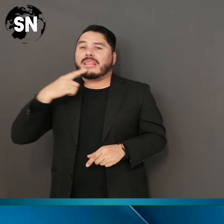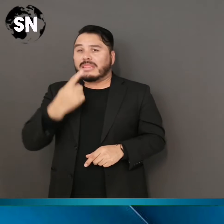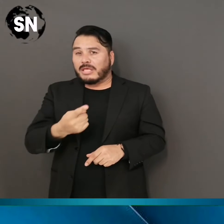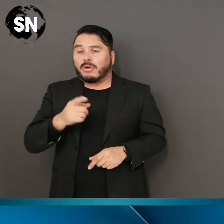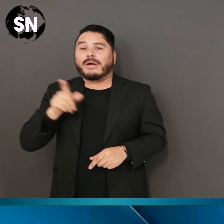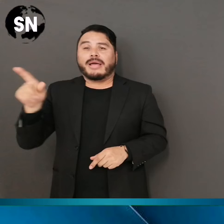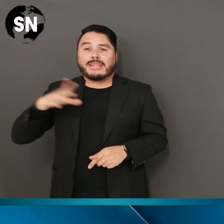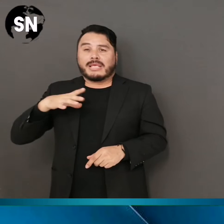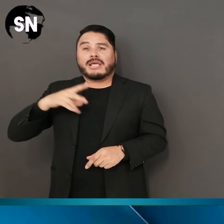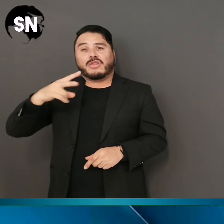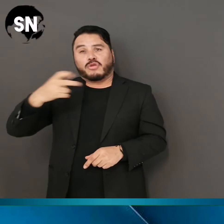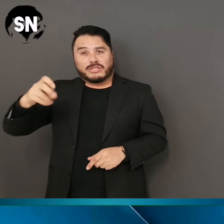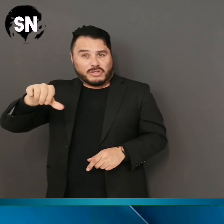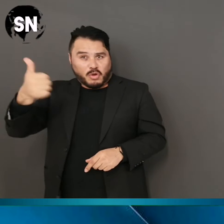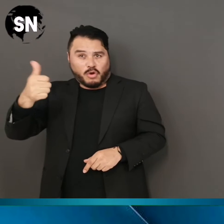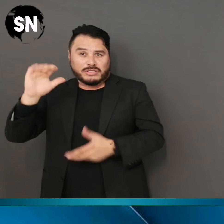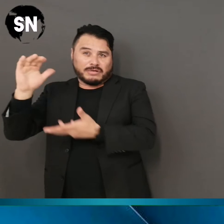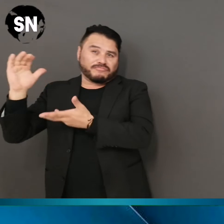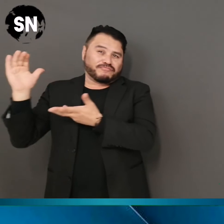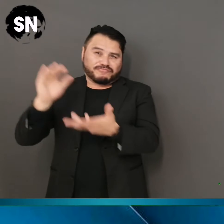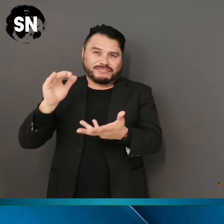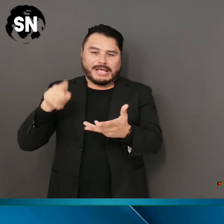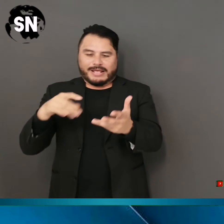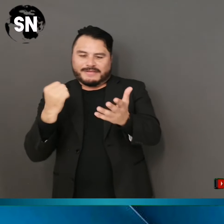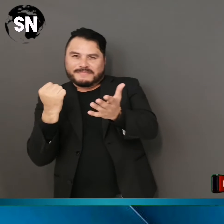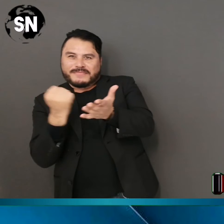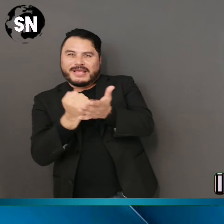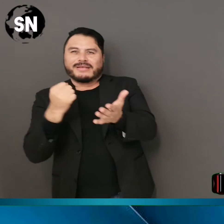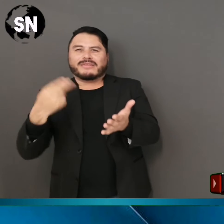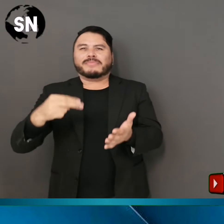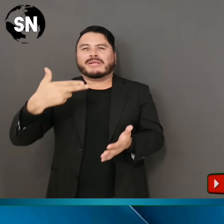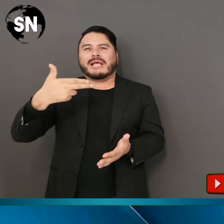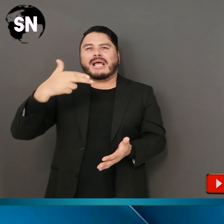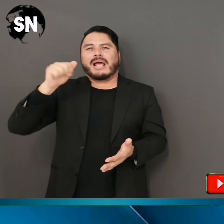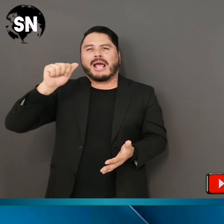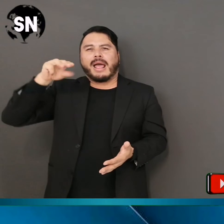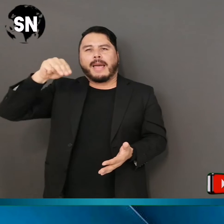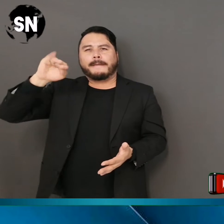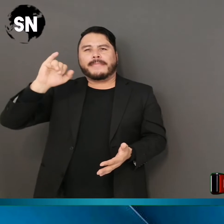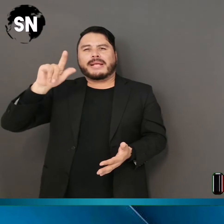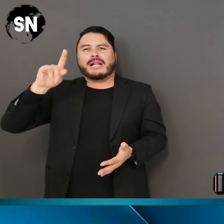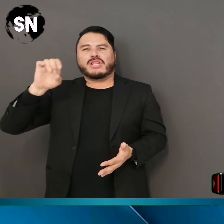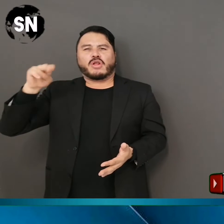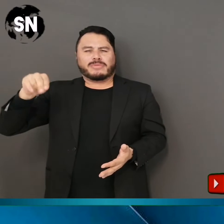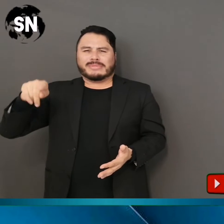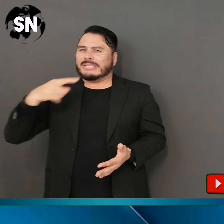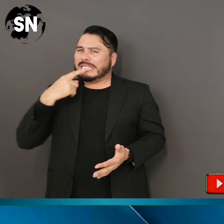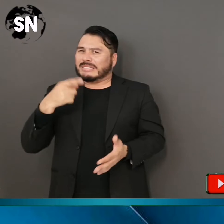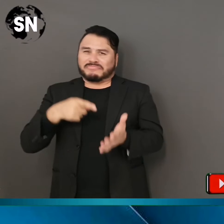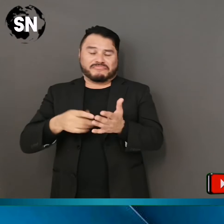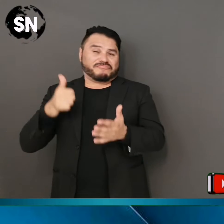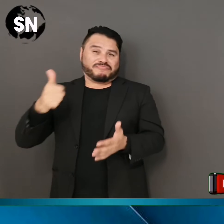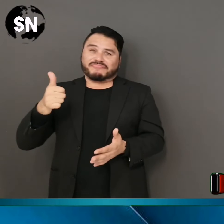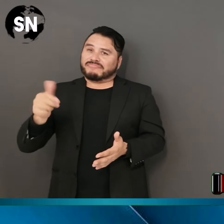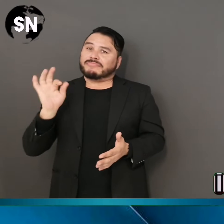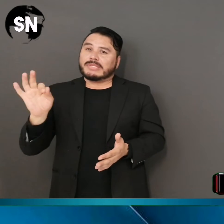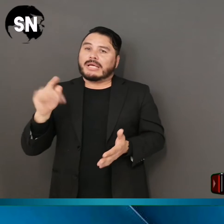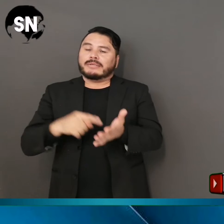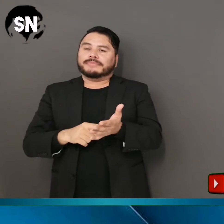cargamento contiene 211 unidades fabricadas por la empresa Hamilton, que es de las mejores del mundo, y puso precios habituales.